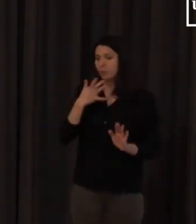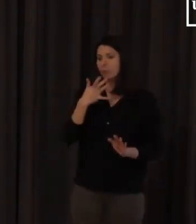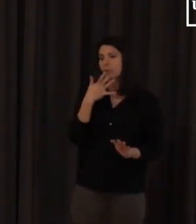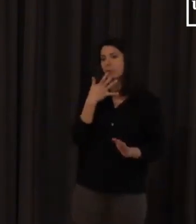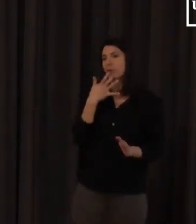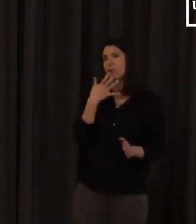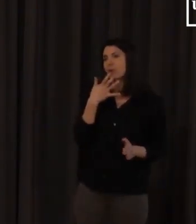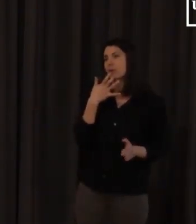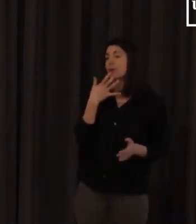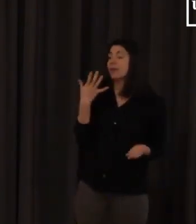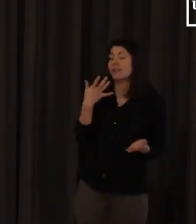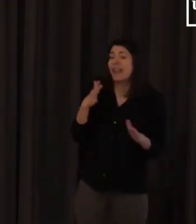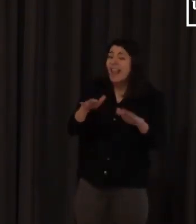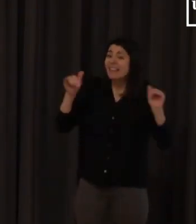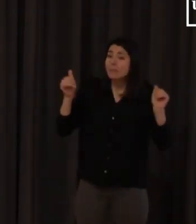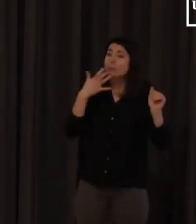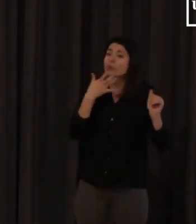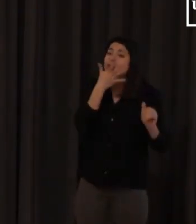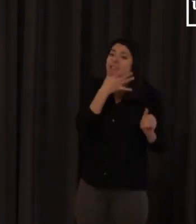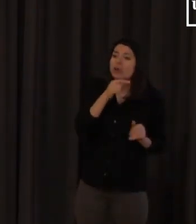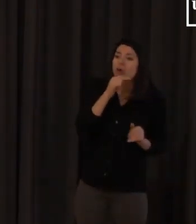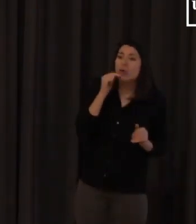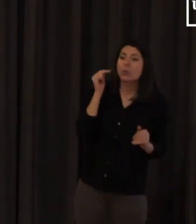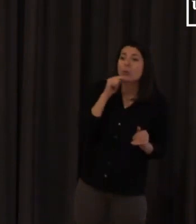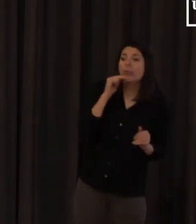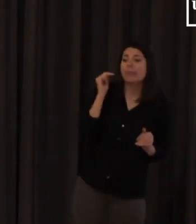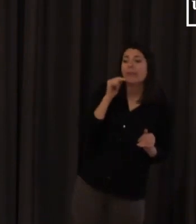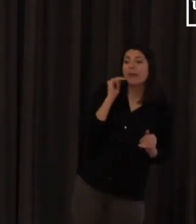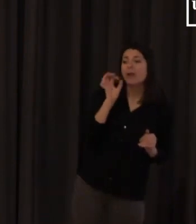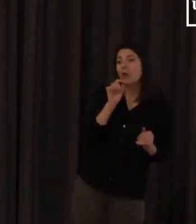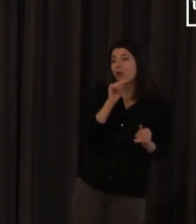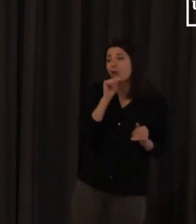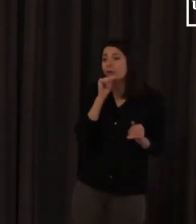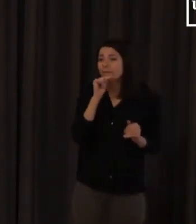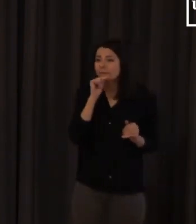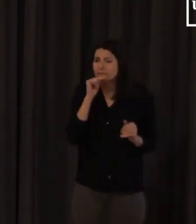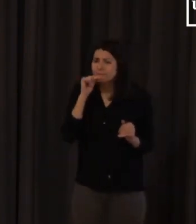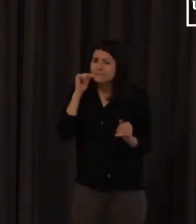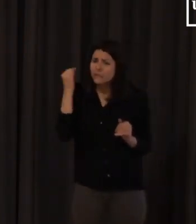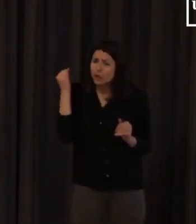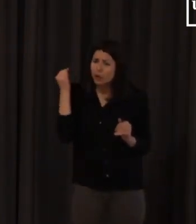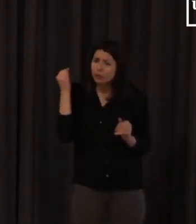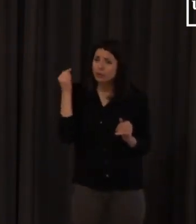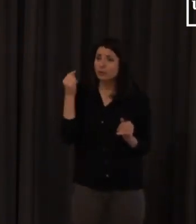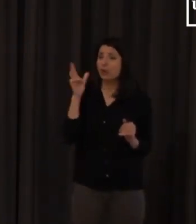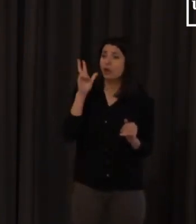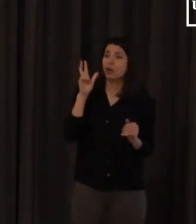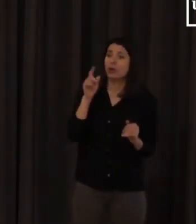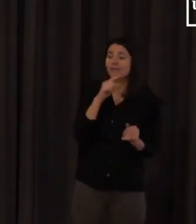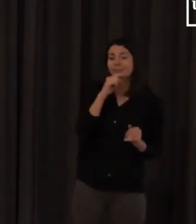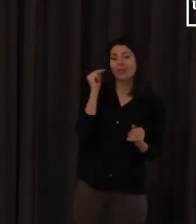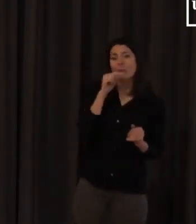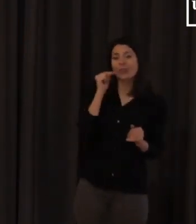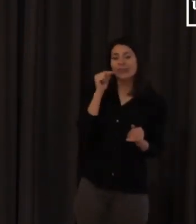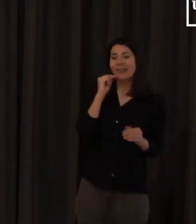de dulce y dolor que en pocos más que dulce con una cara